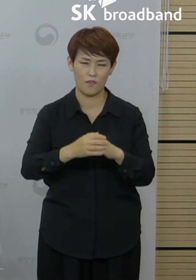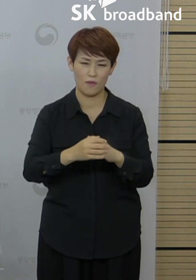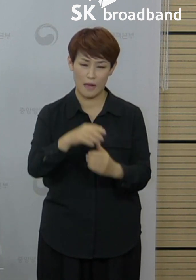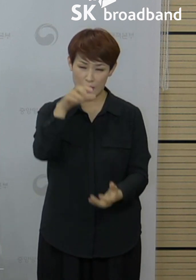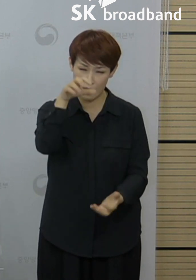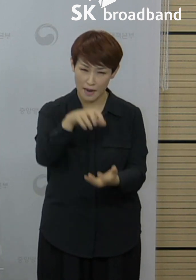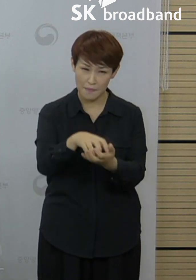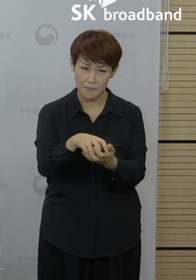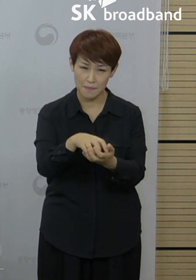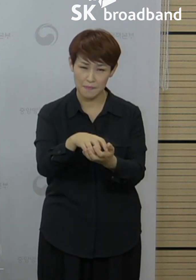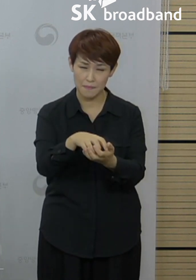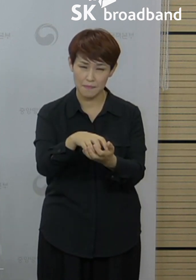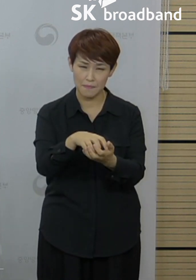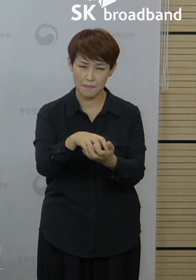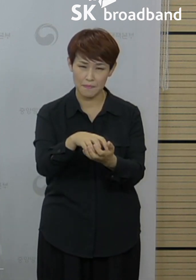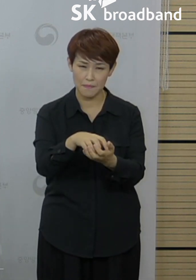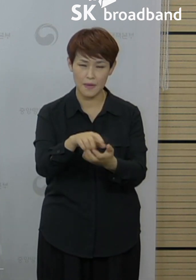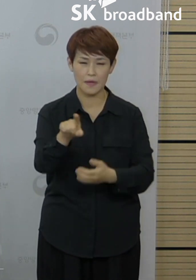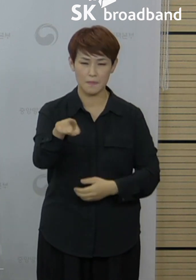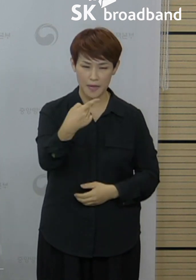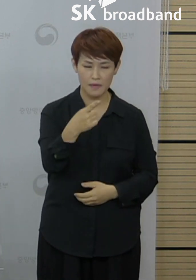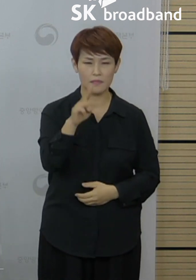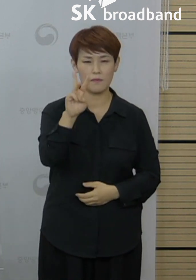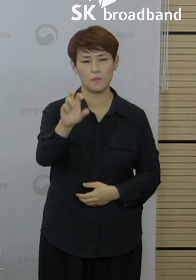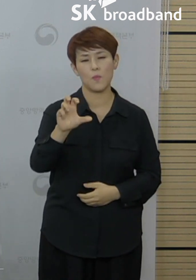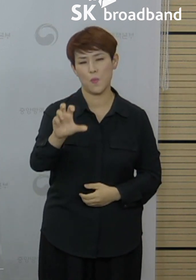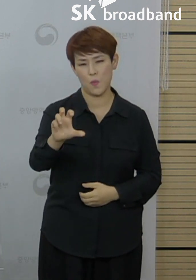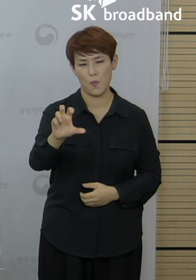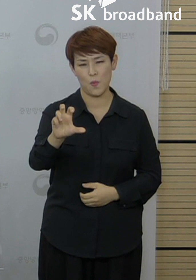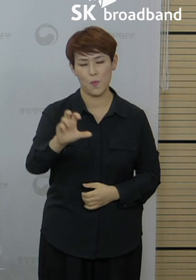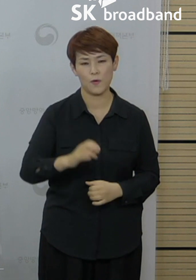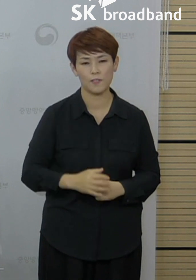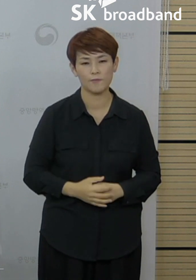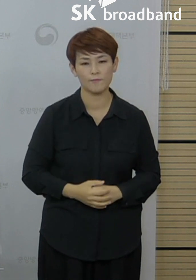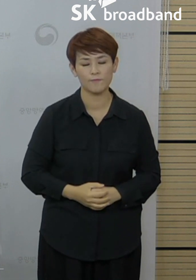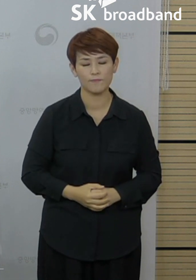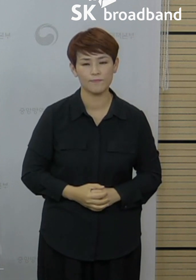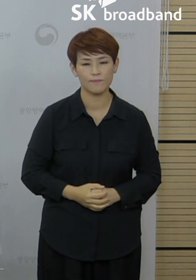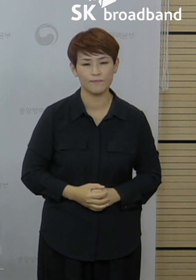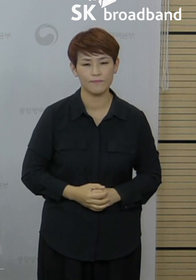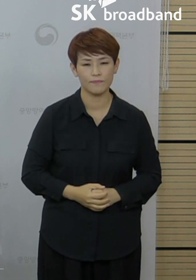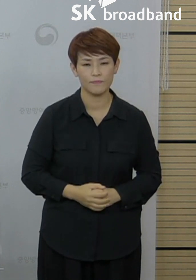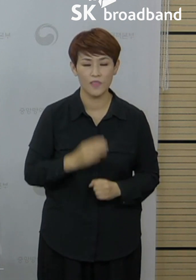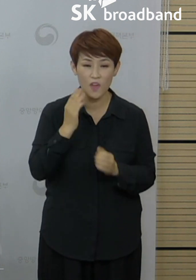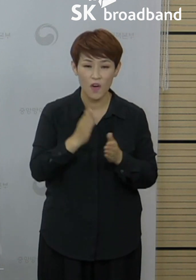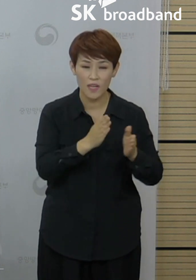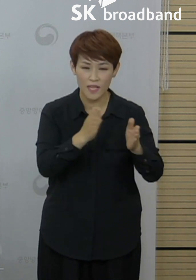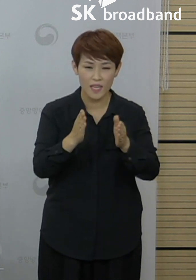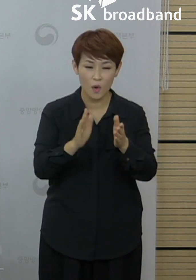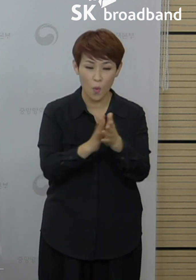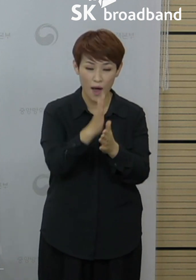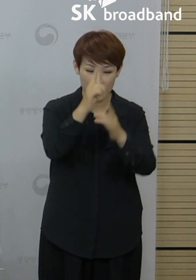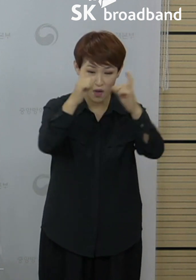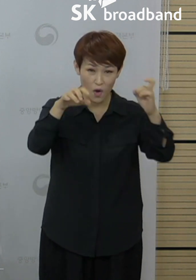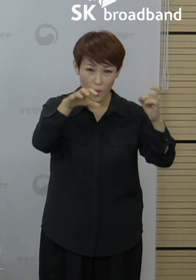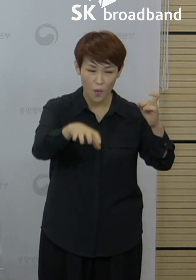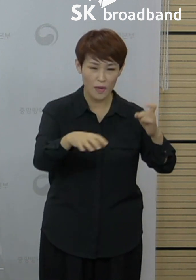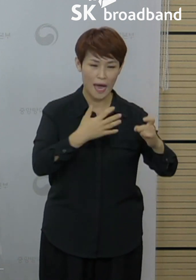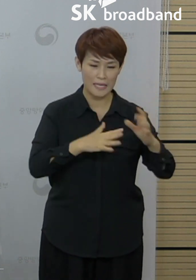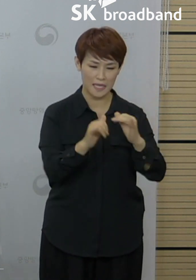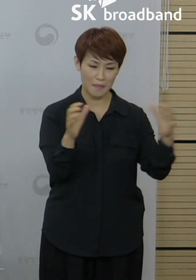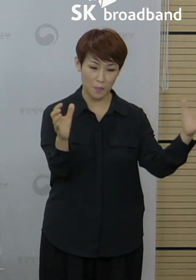현재까지 누적 확진자는 총 135명이 되었습니다. 경기 화성시의 지인 모임과